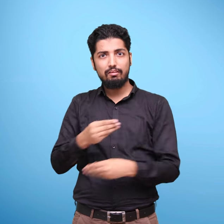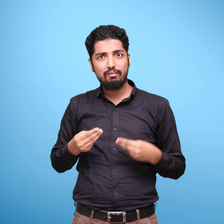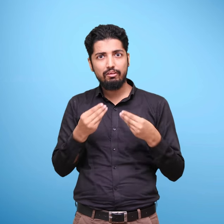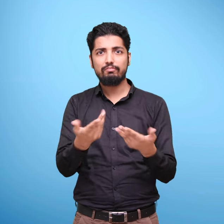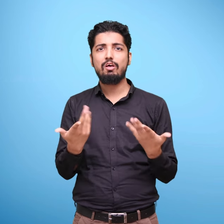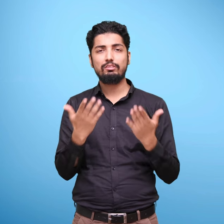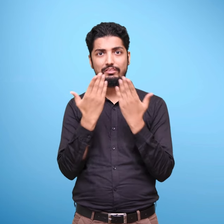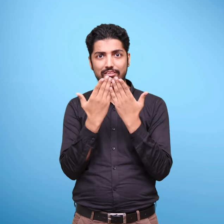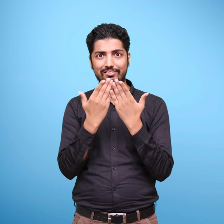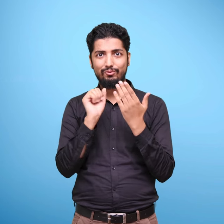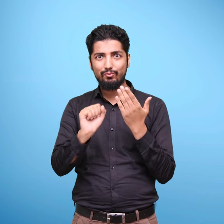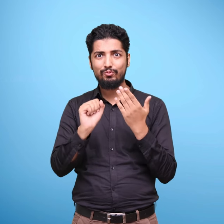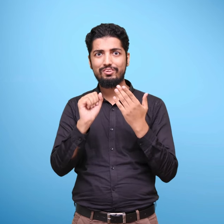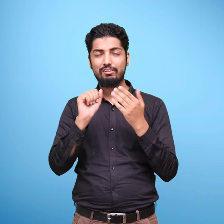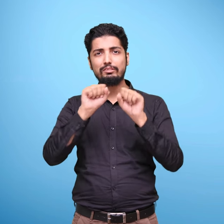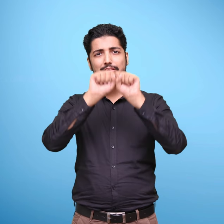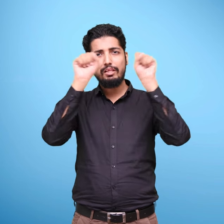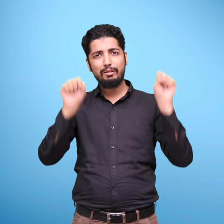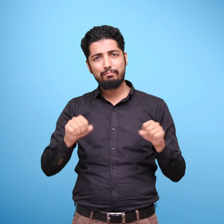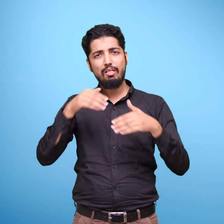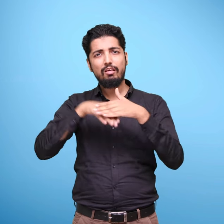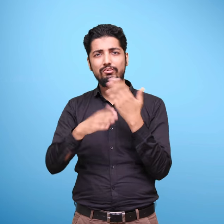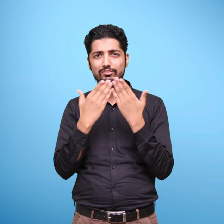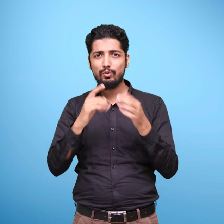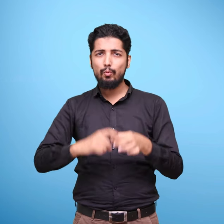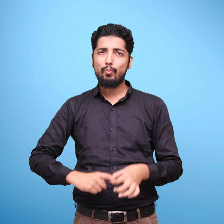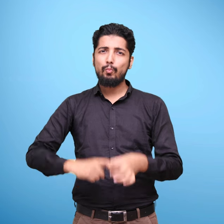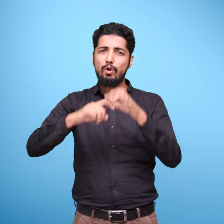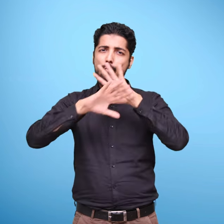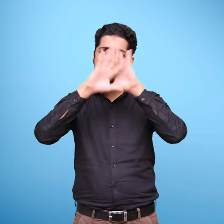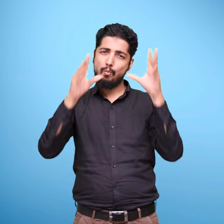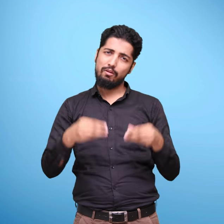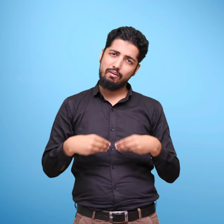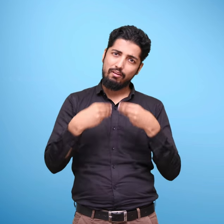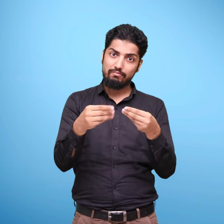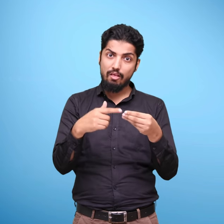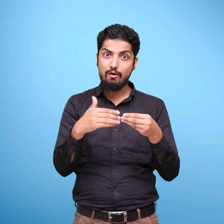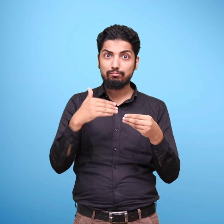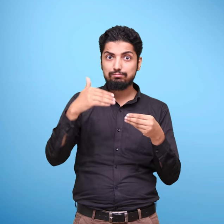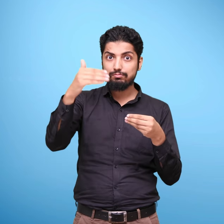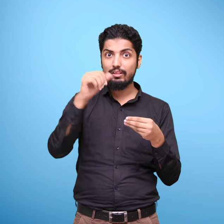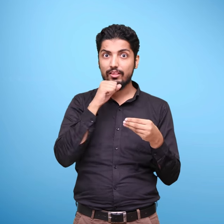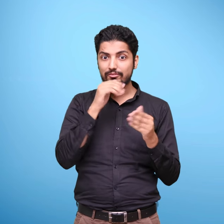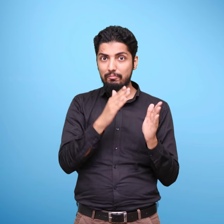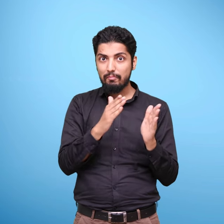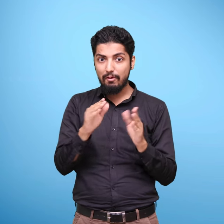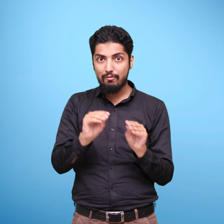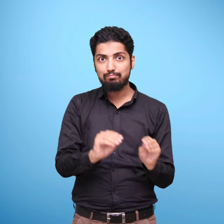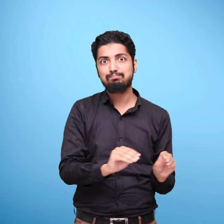विद्यालेई शिक्षा के अगले चरणों में इसकी गतिशीलिता सुनश्चित करने के लिए भी संपून शिक्षा व्यवस्था का